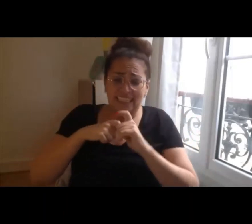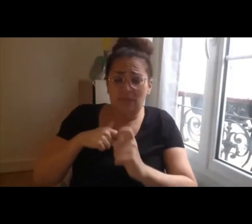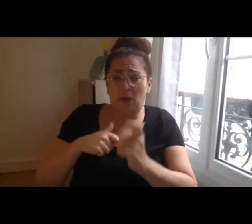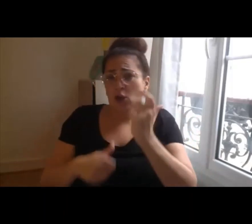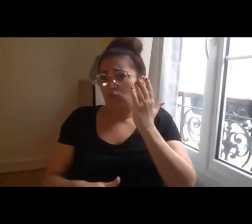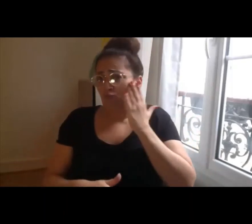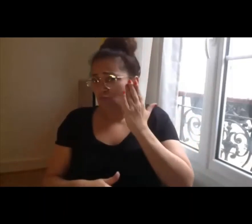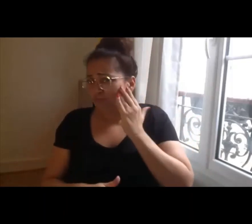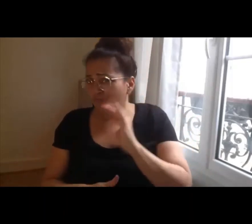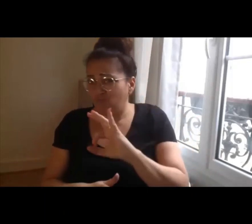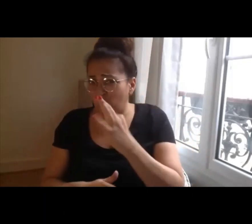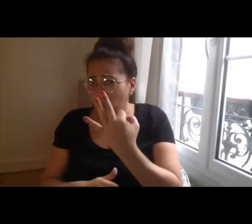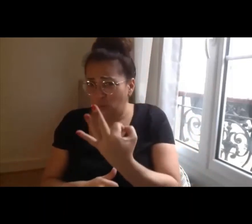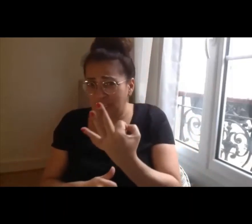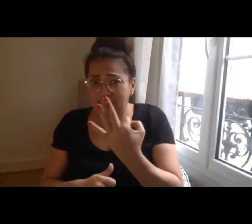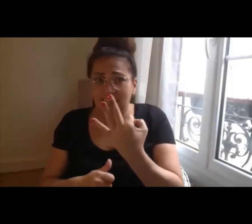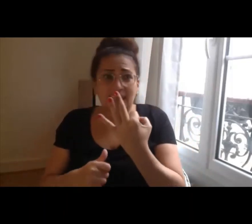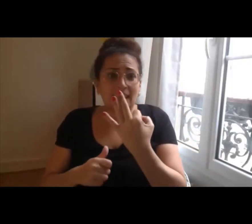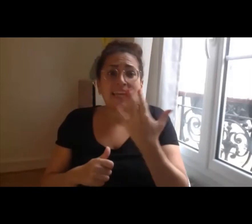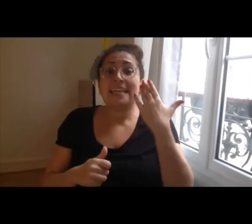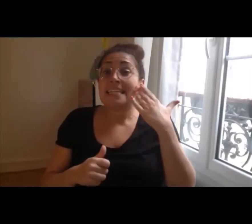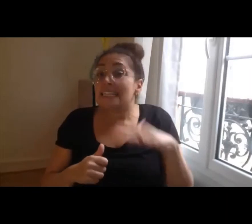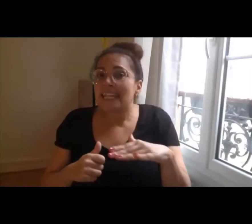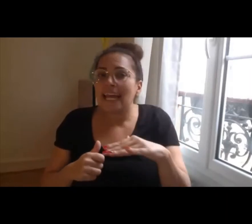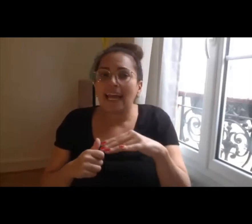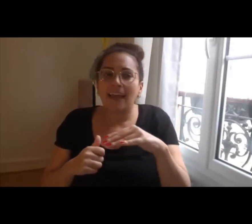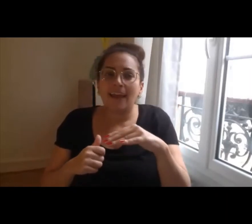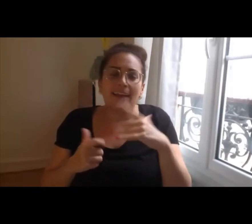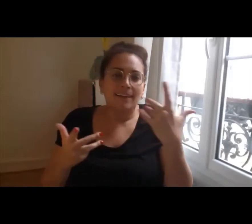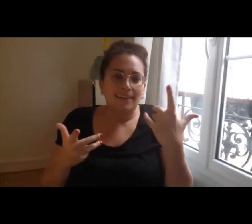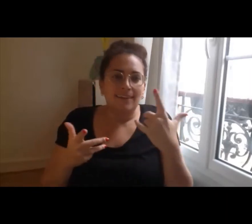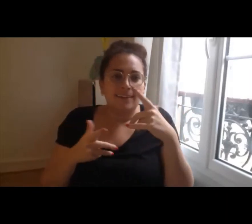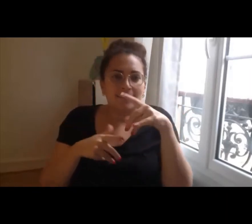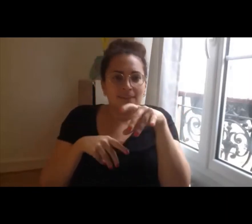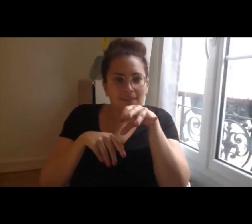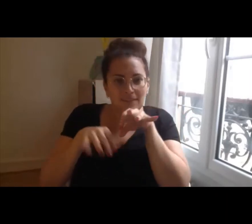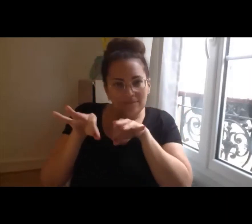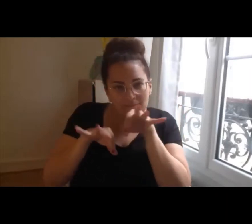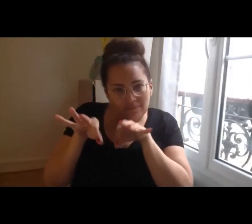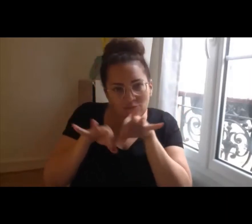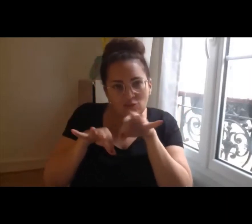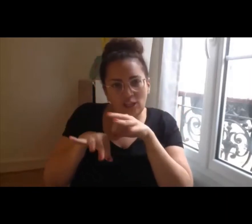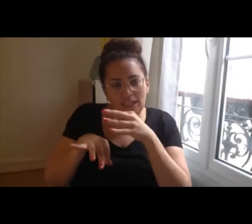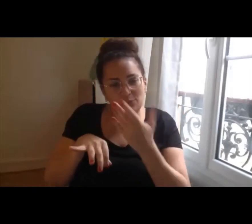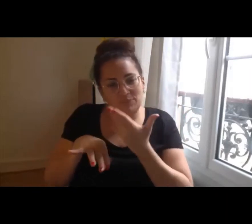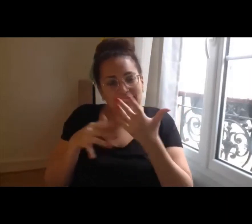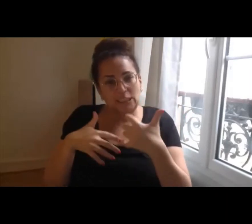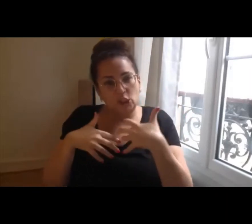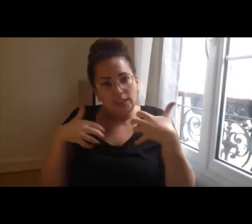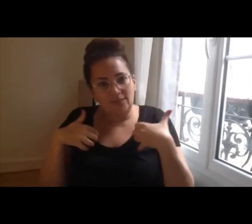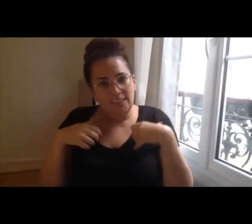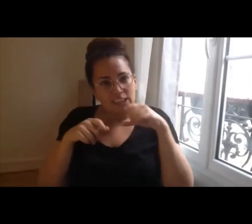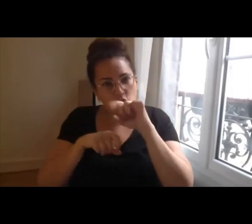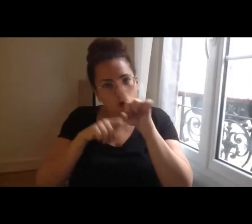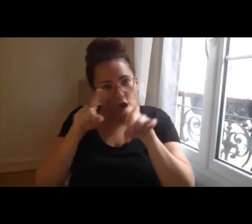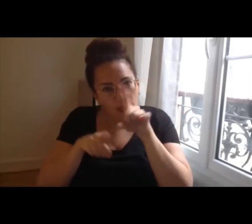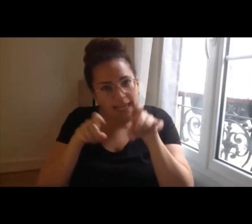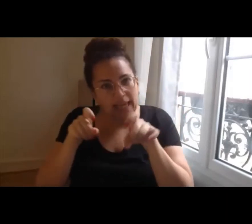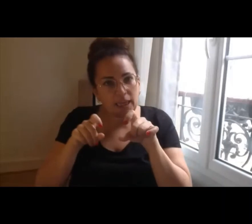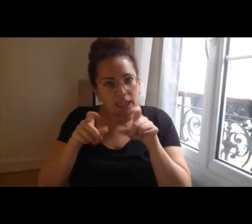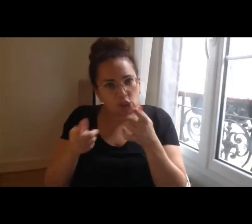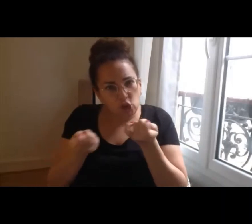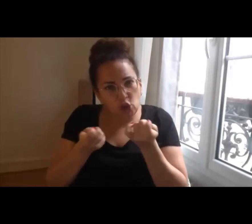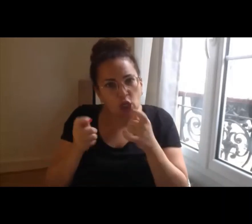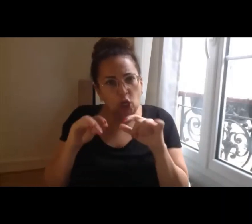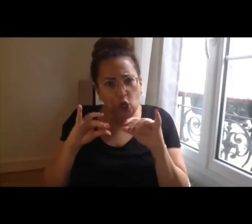sur les paramètres scientifiques de ce qu'on a à faire les manières de conduire les enquêtes etc mais tout